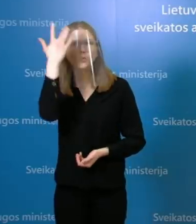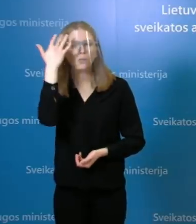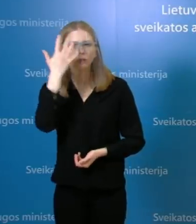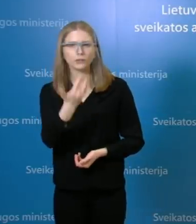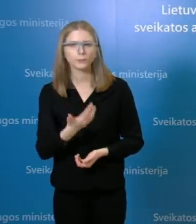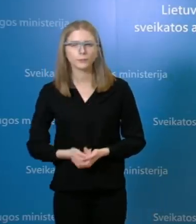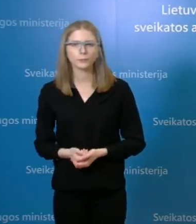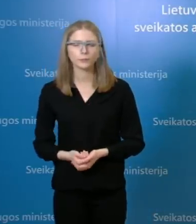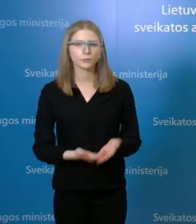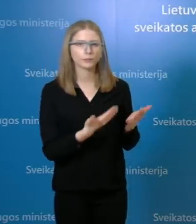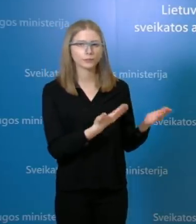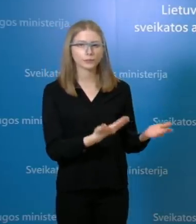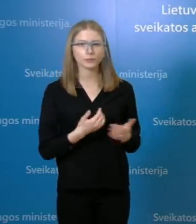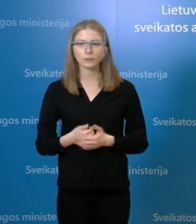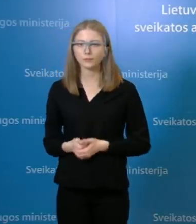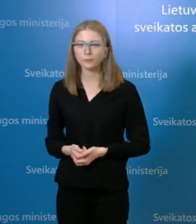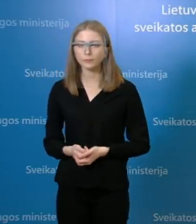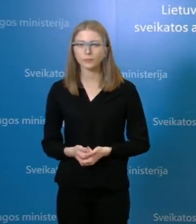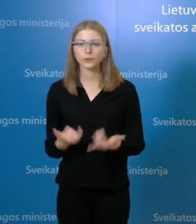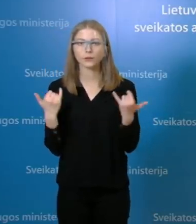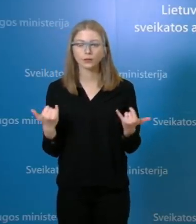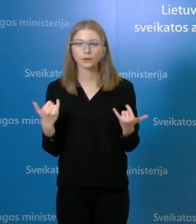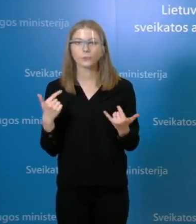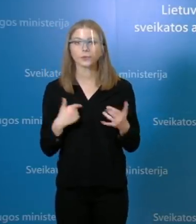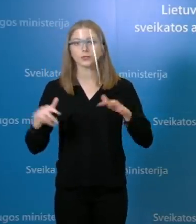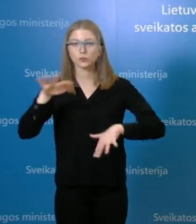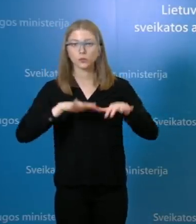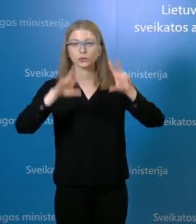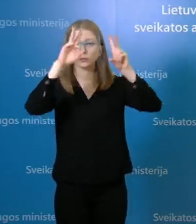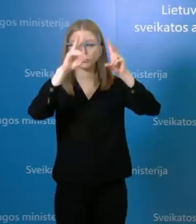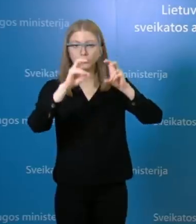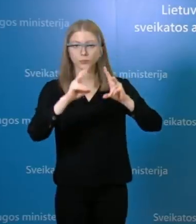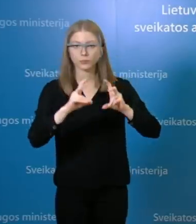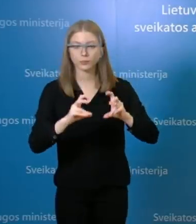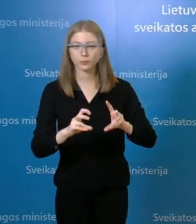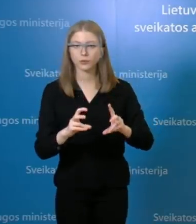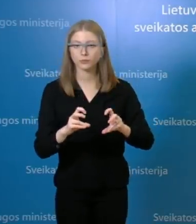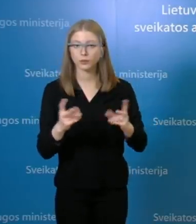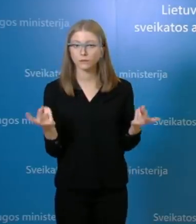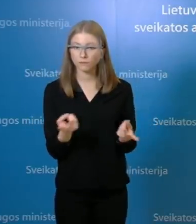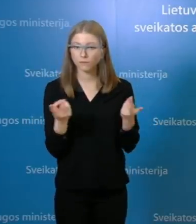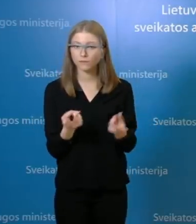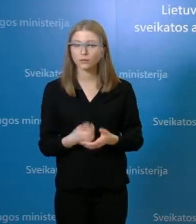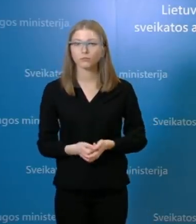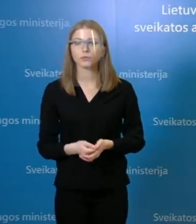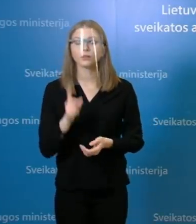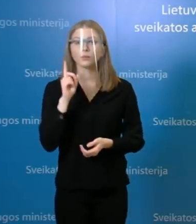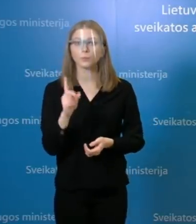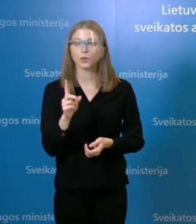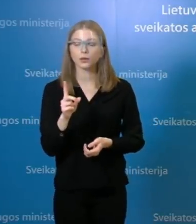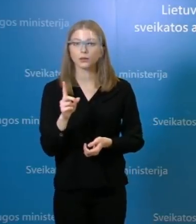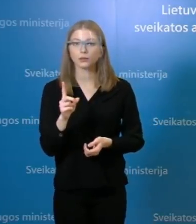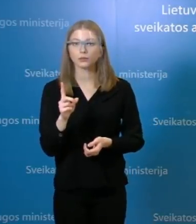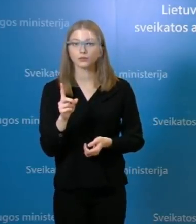Na, tai iš tikrųjų šiuo metu dar aiškinamės, bet ką norėčiau pasakyti, kad, na, manau, kad yra pakankamai aišku, kad net